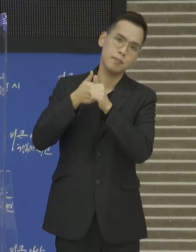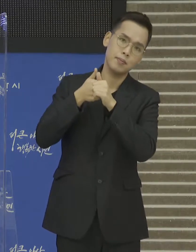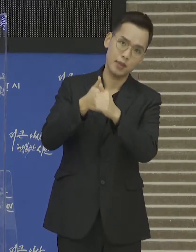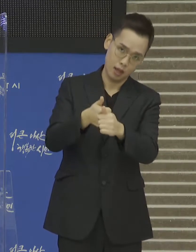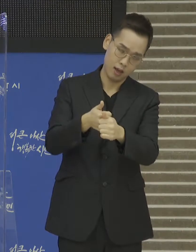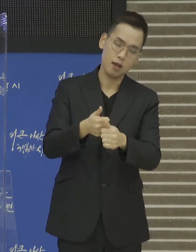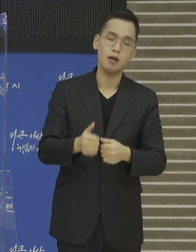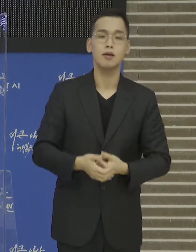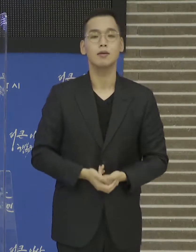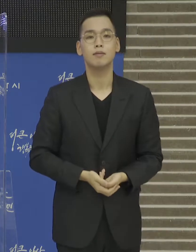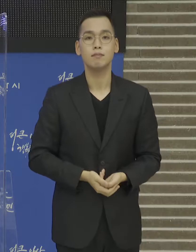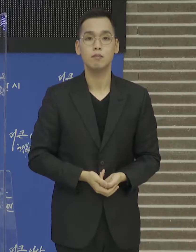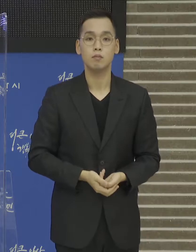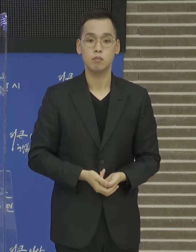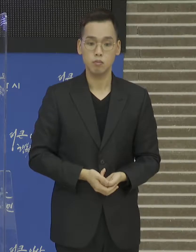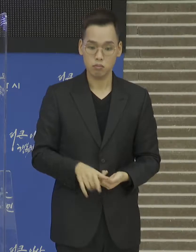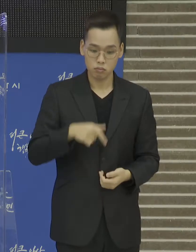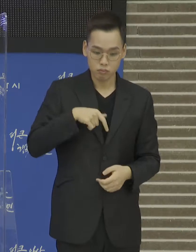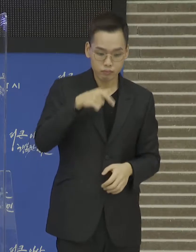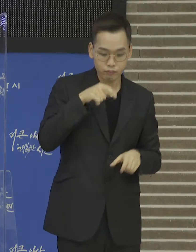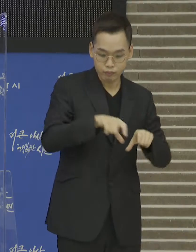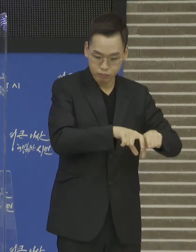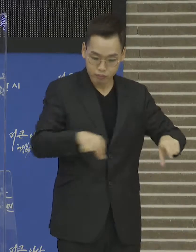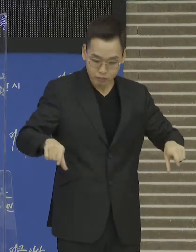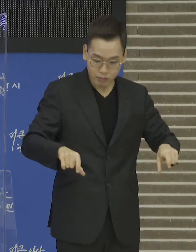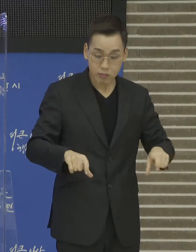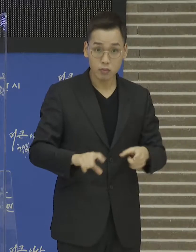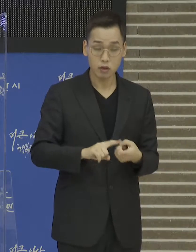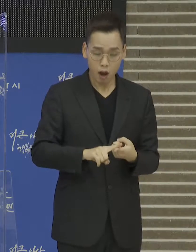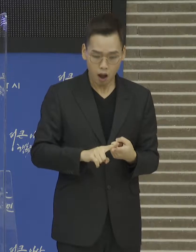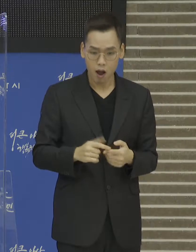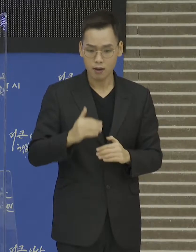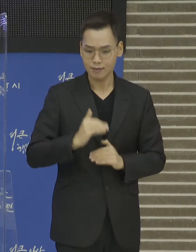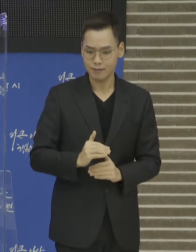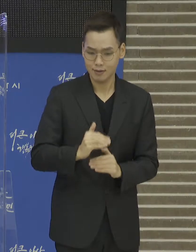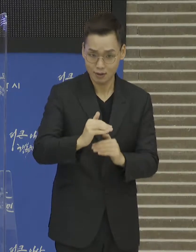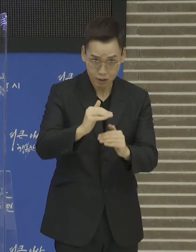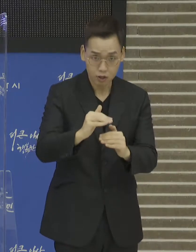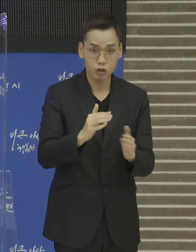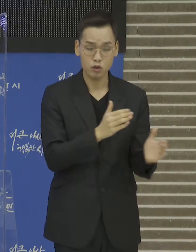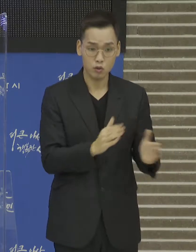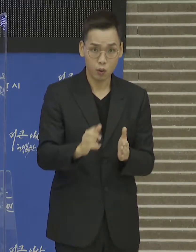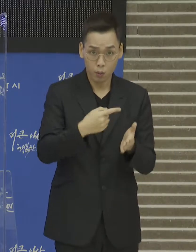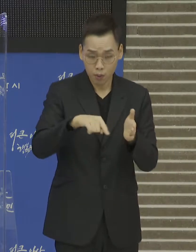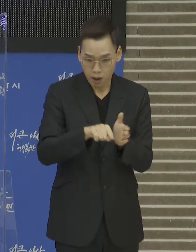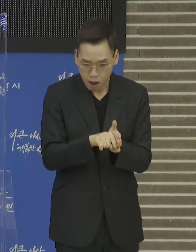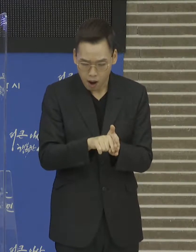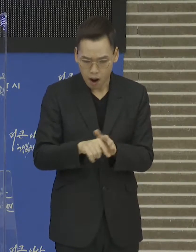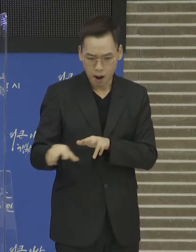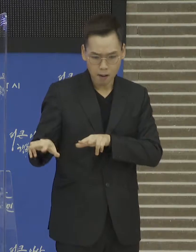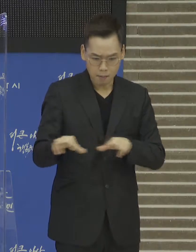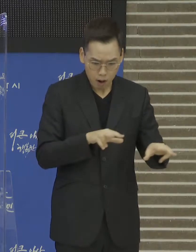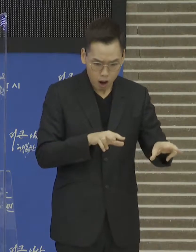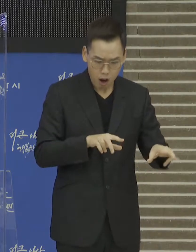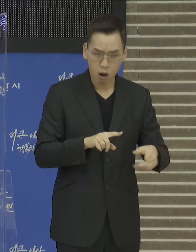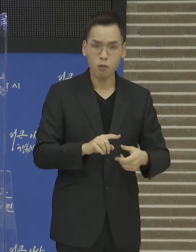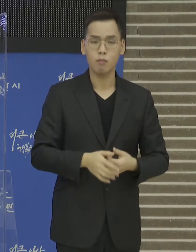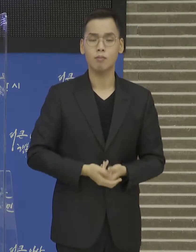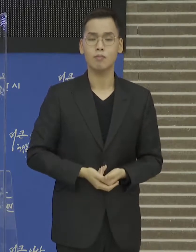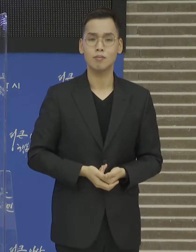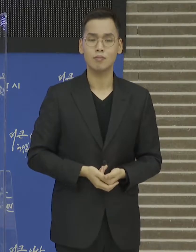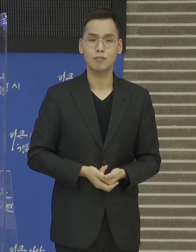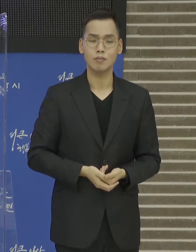행정계획이며 하수도 처리시설의 계획적 체계적 정비와 강우시 신속한 우수 배제를 통한